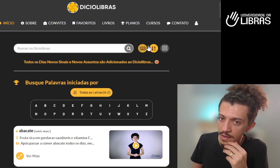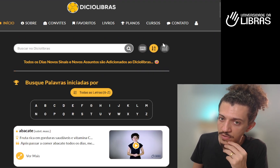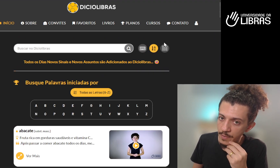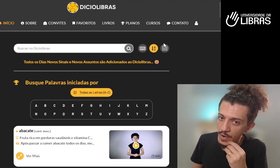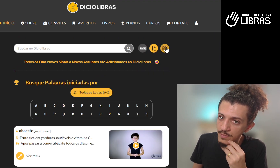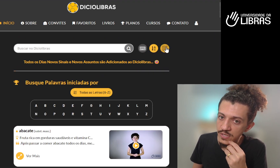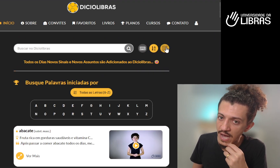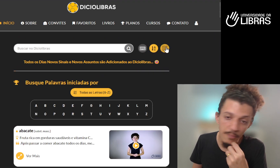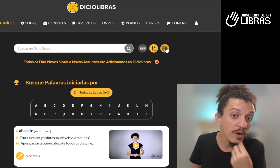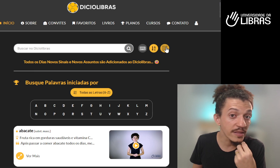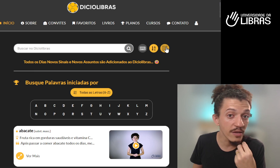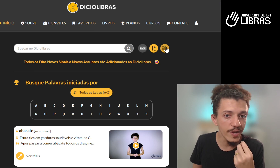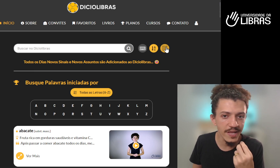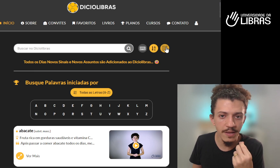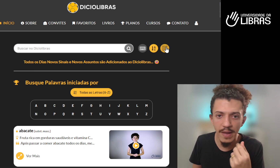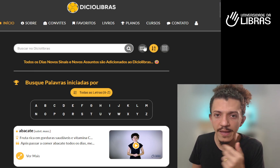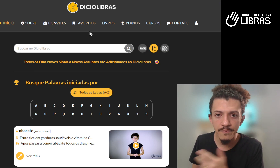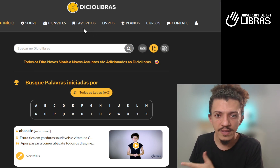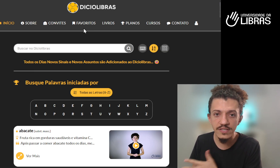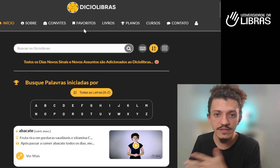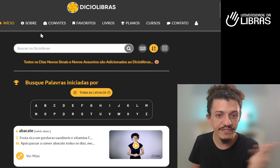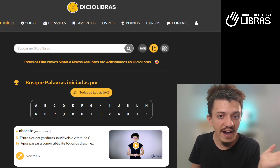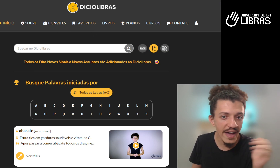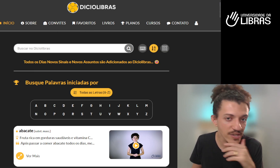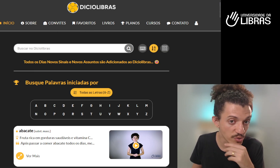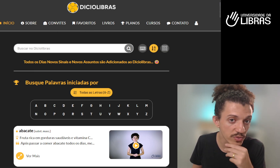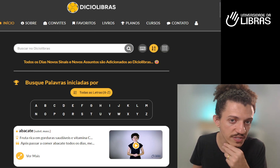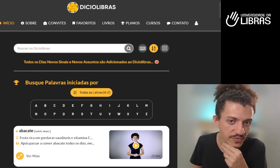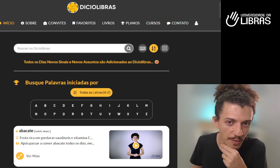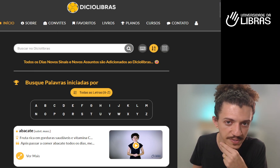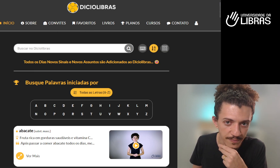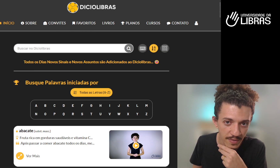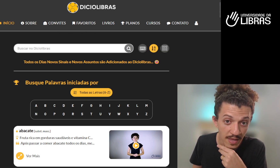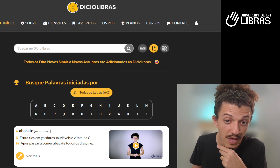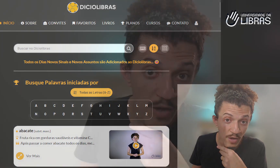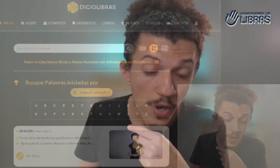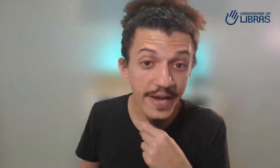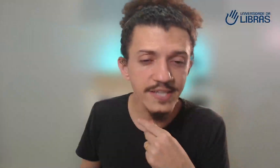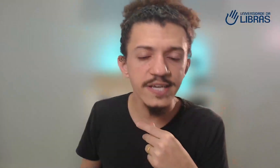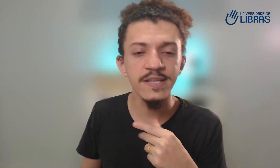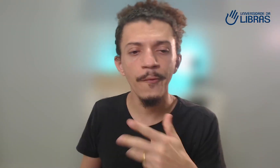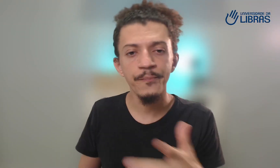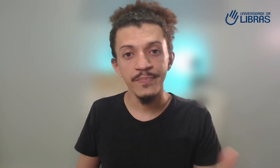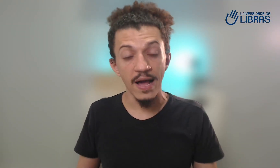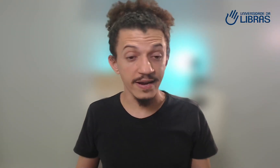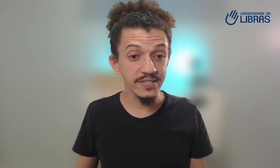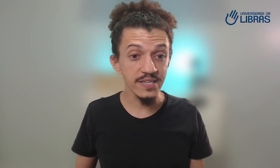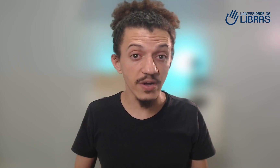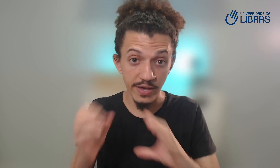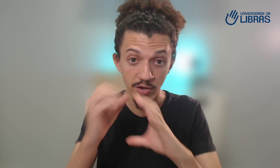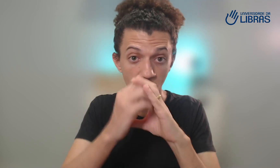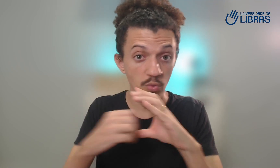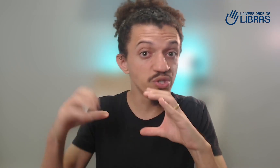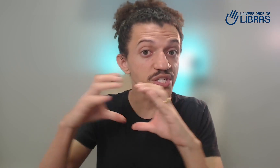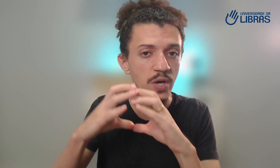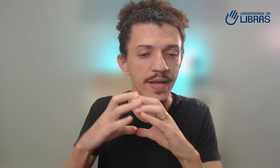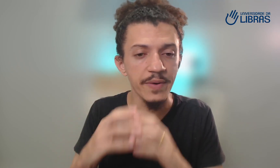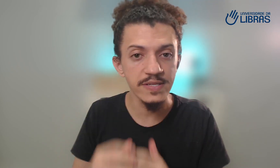pode buscar por categoria também e de várias outras formas qual que é a grande questão? a grande questão é que com o Dice Olímporas